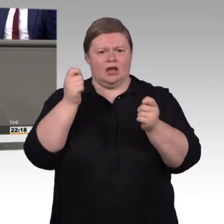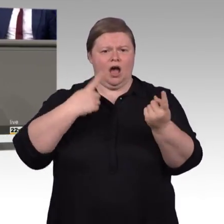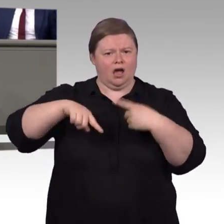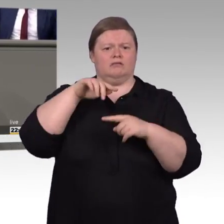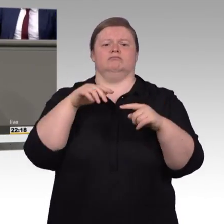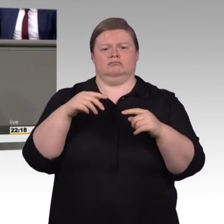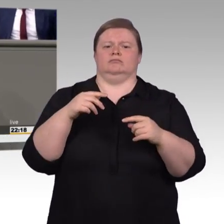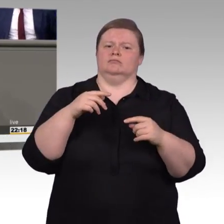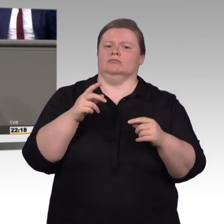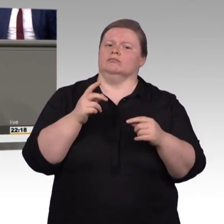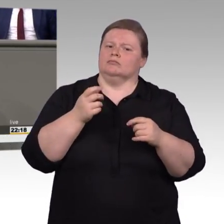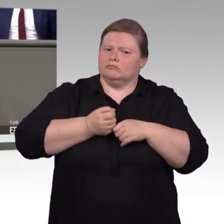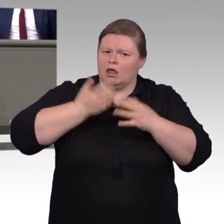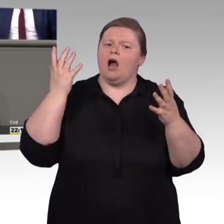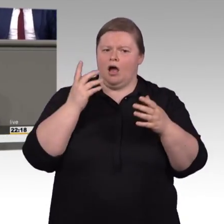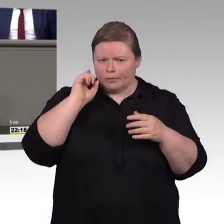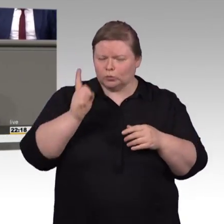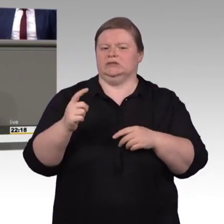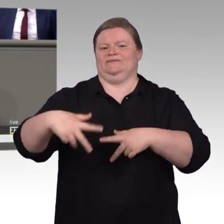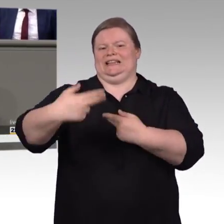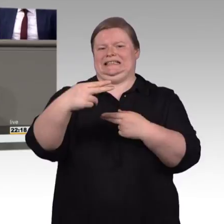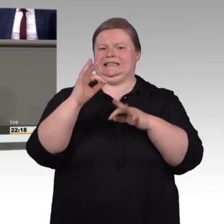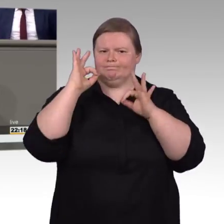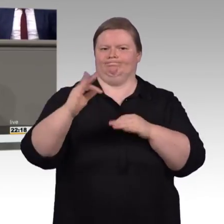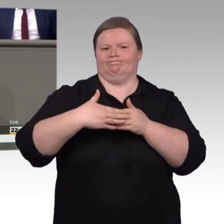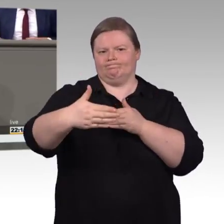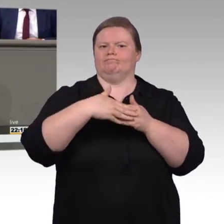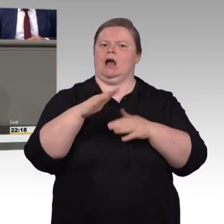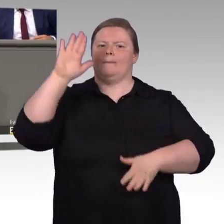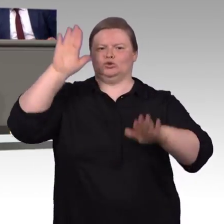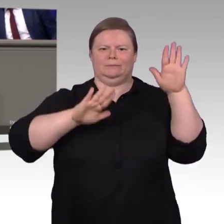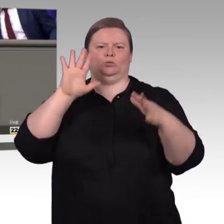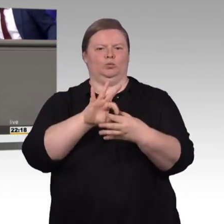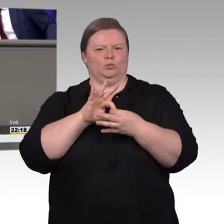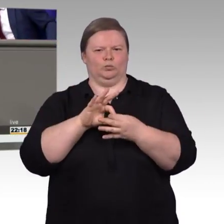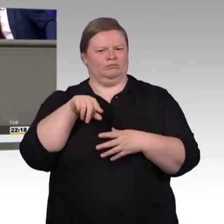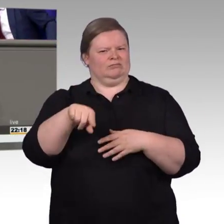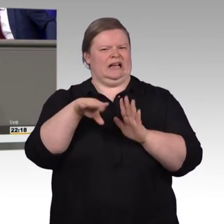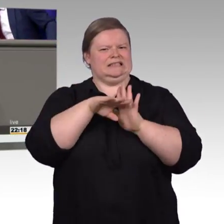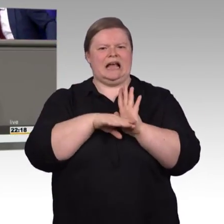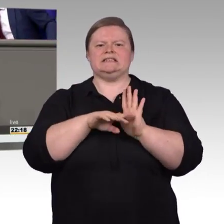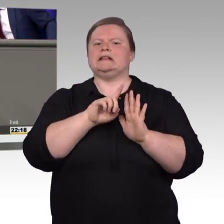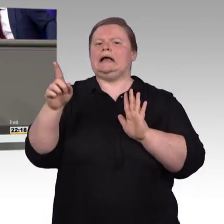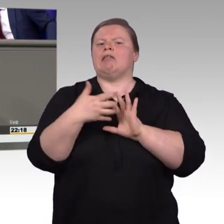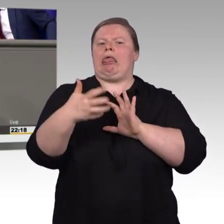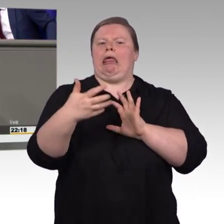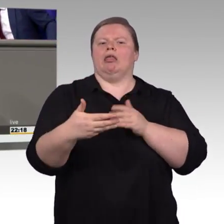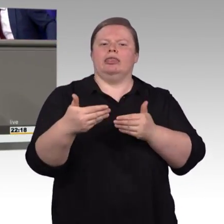bestimmten Änderungsanträgen, auf die ich jetzt gleich noch eingehe, dann denke ich, ist es auch richtig fristgerecht, darüber abzustimmen und nicht